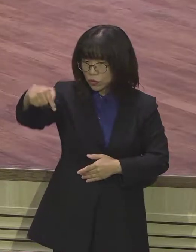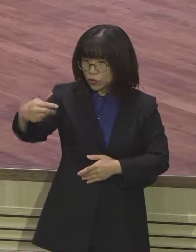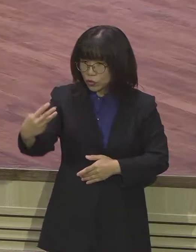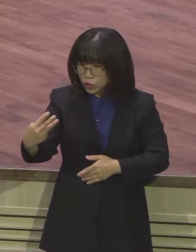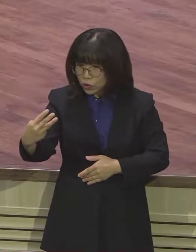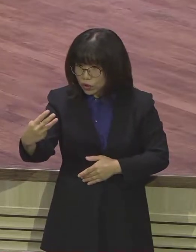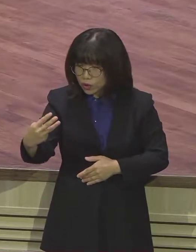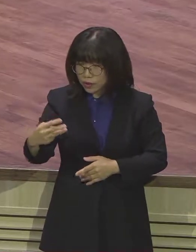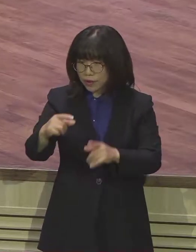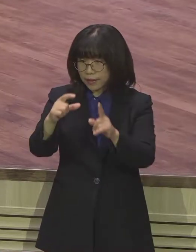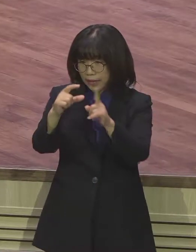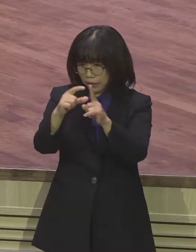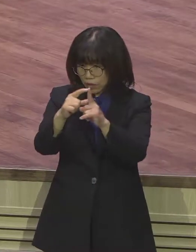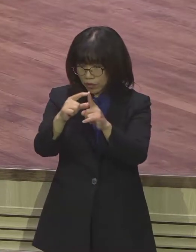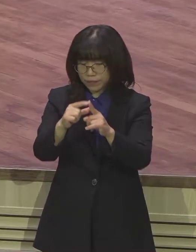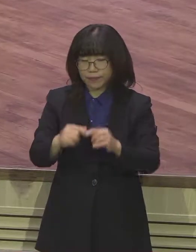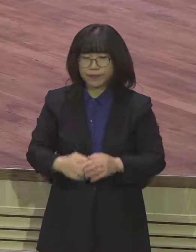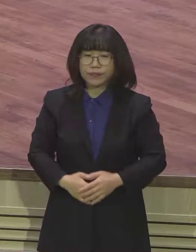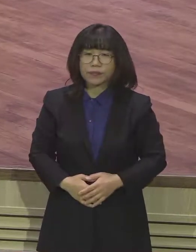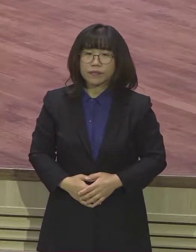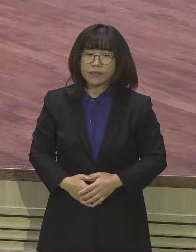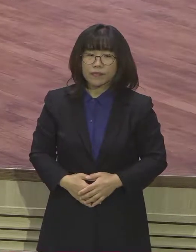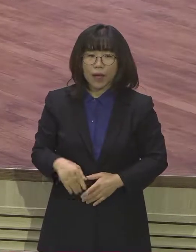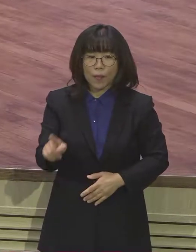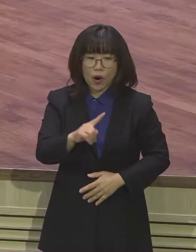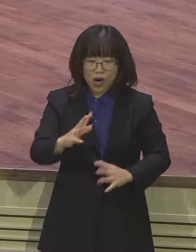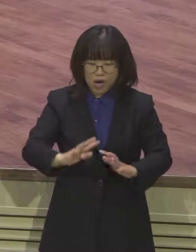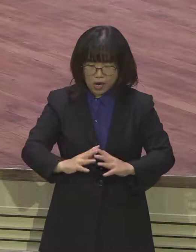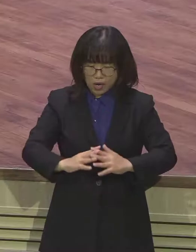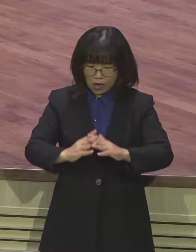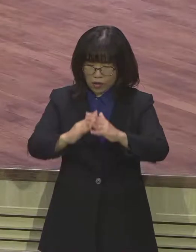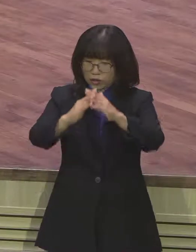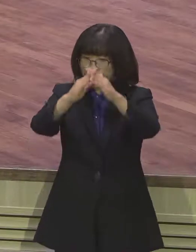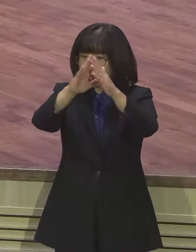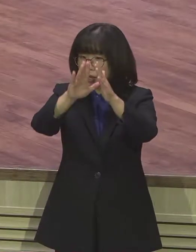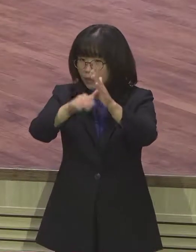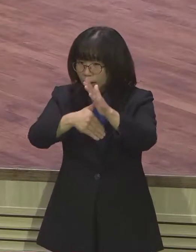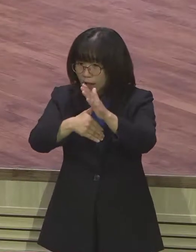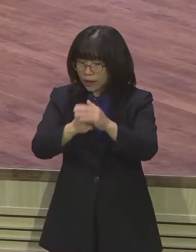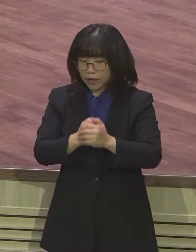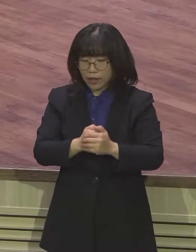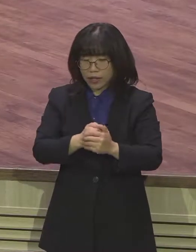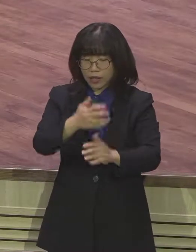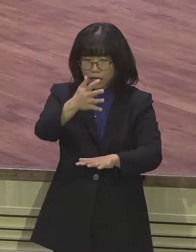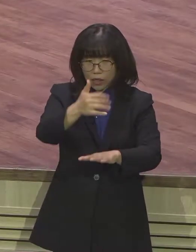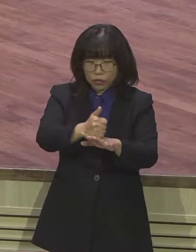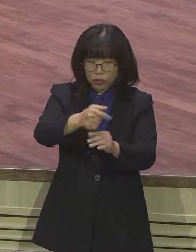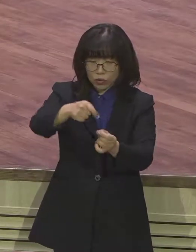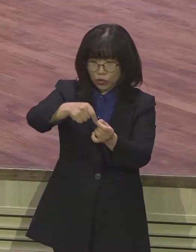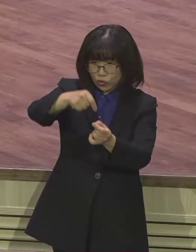나오는 표현입니다. 건축 기술자들이 사용하는 도구로 줄과 추로 되어 있습니다.